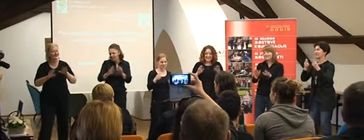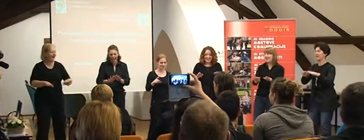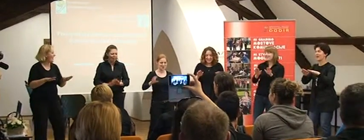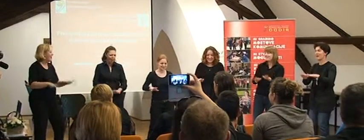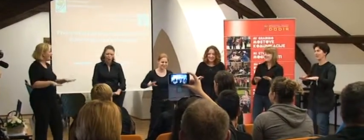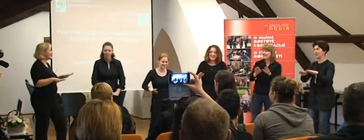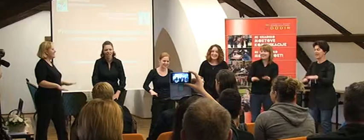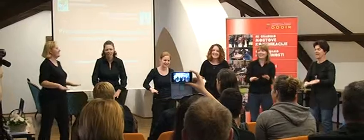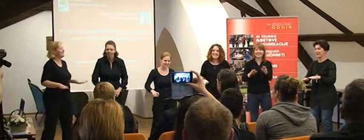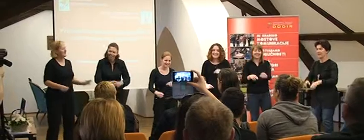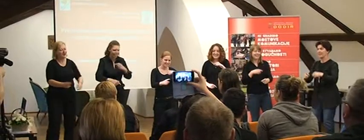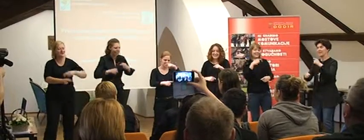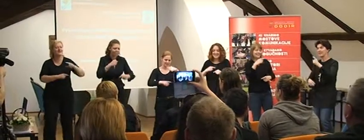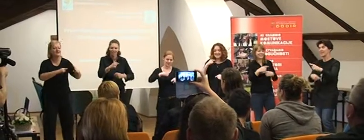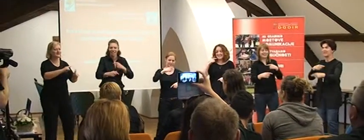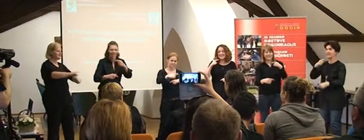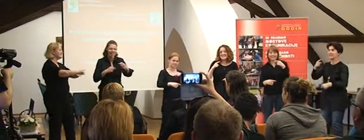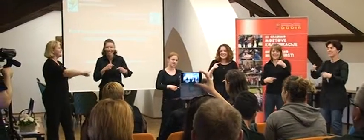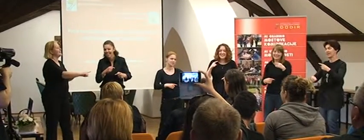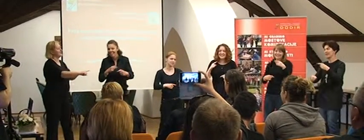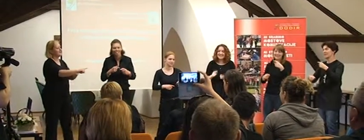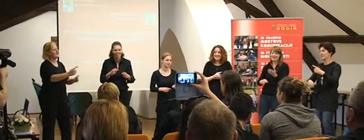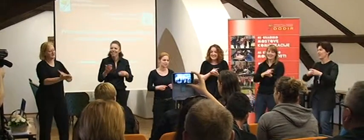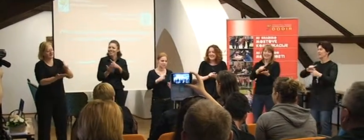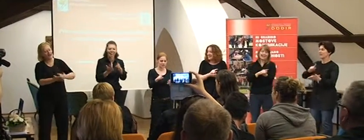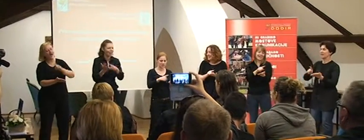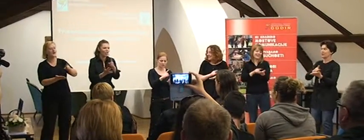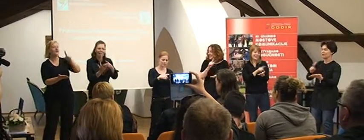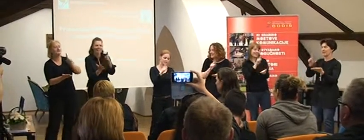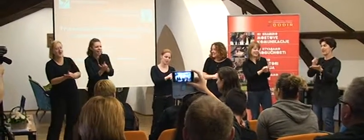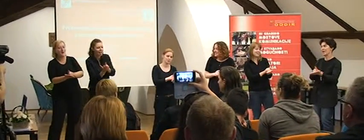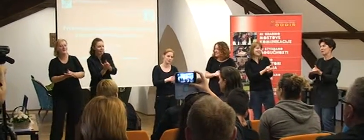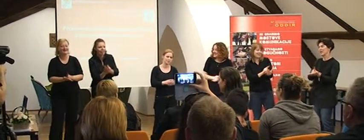zdao je Vrti se Stalo je vrijeme